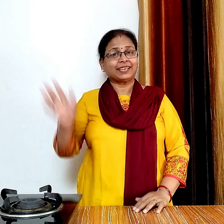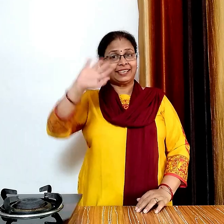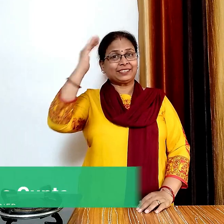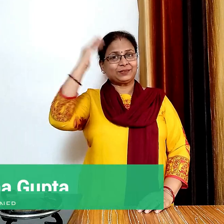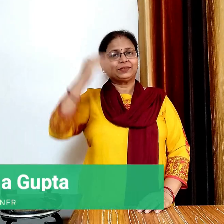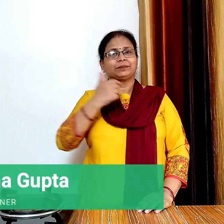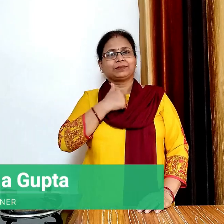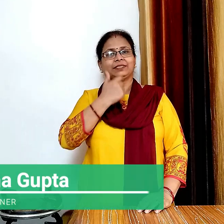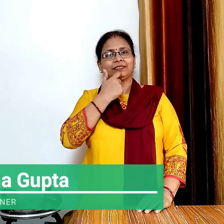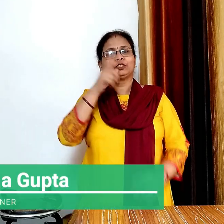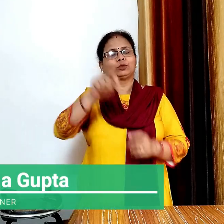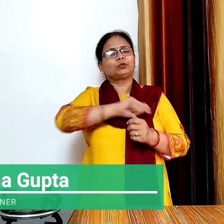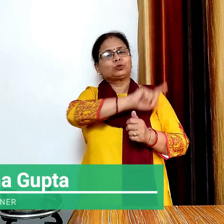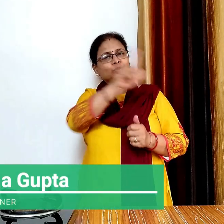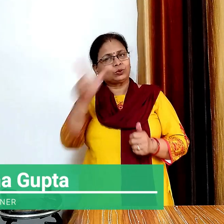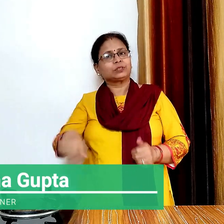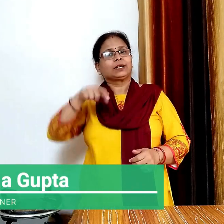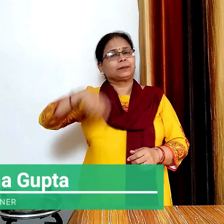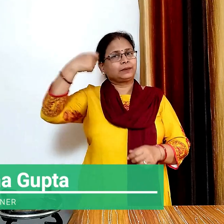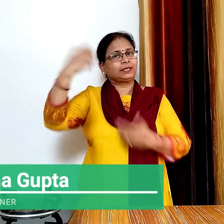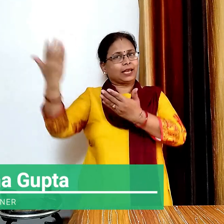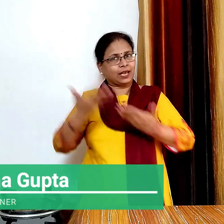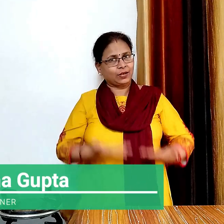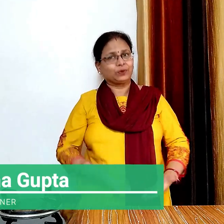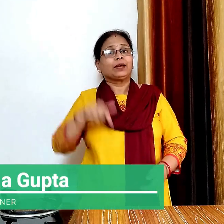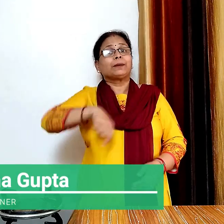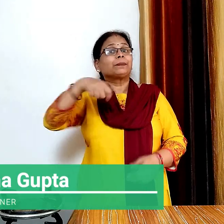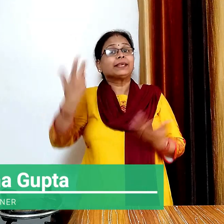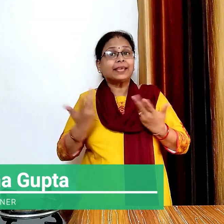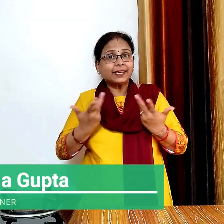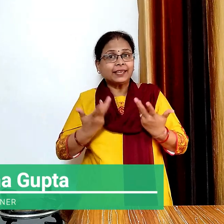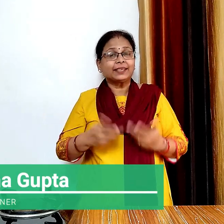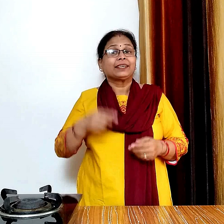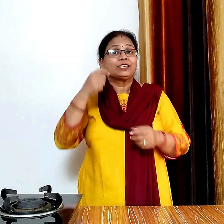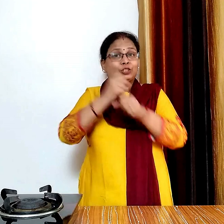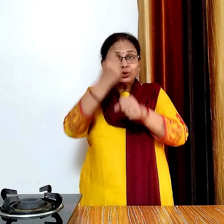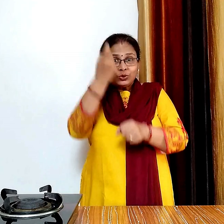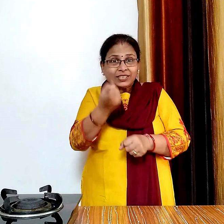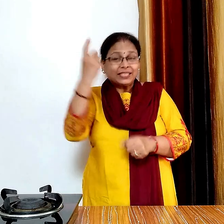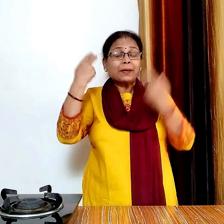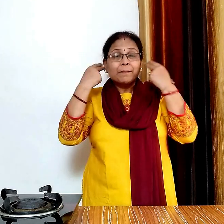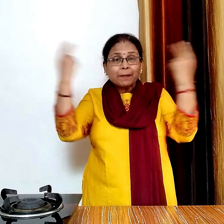हेलो फ्रेंड्स मैं शिखा आप सबी का इस वीडियो पे स्वागत करती हूँ आज हम गुज़राती डिश्ठो क्ला बनाएंगे